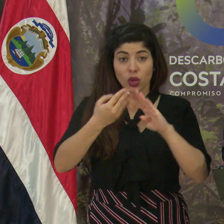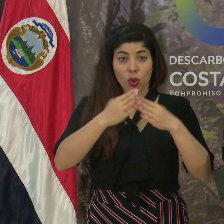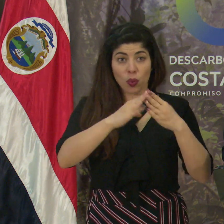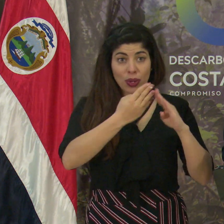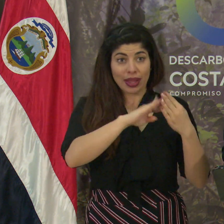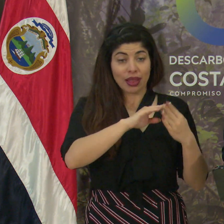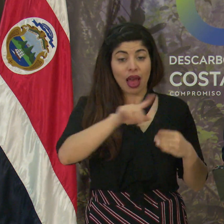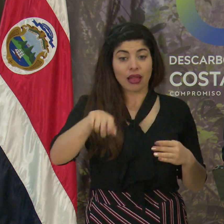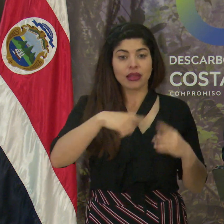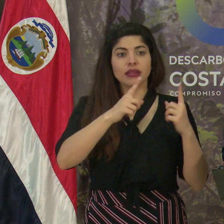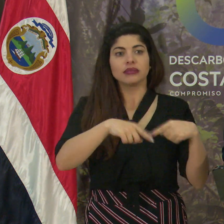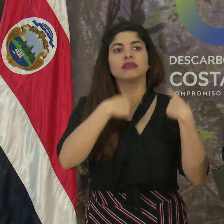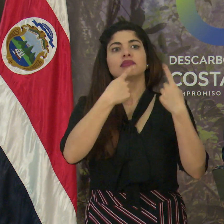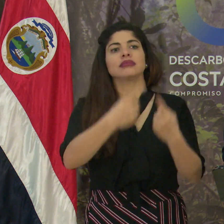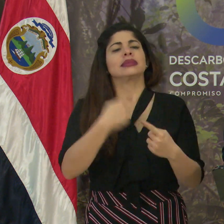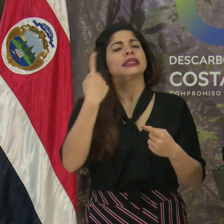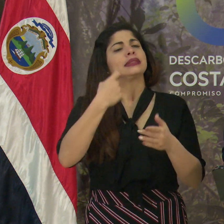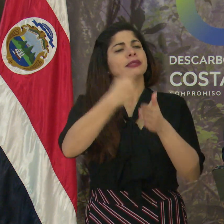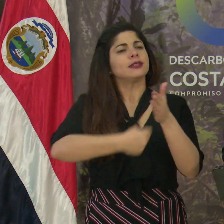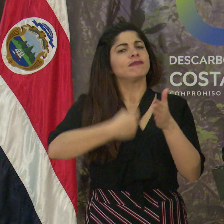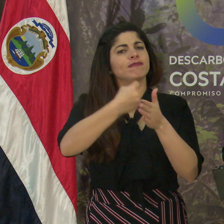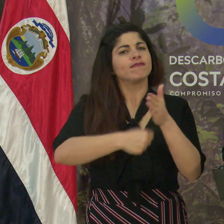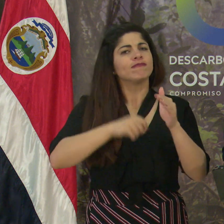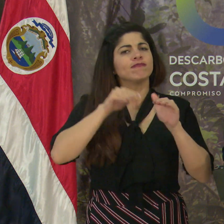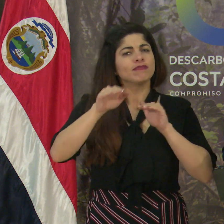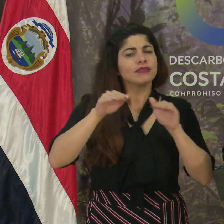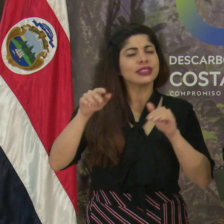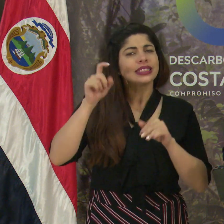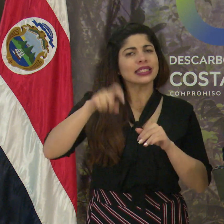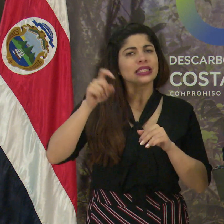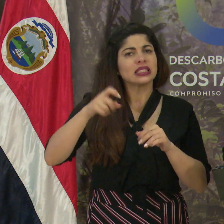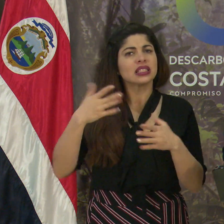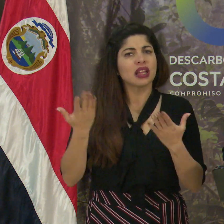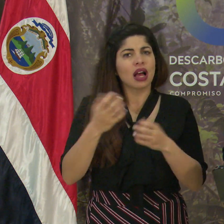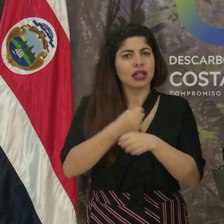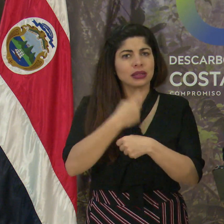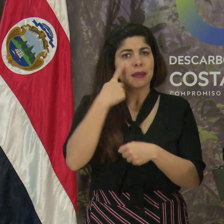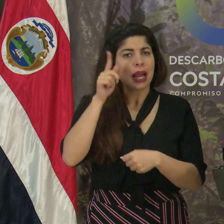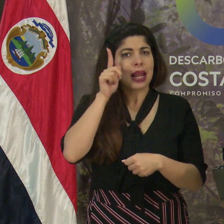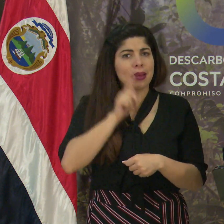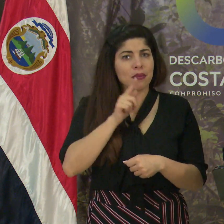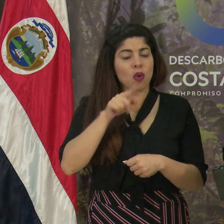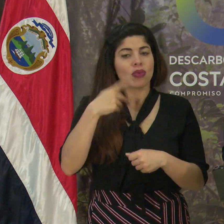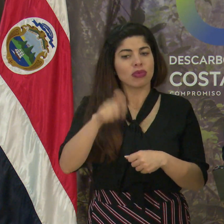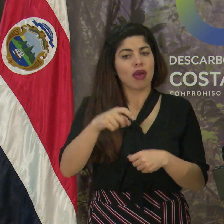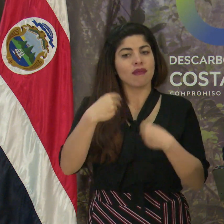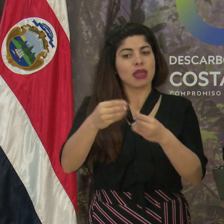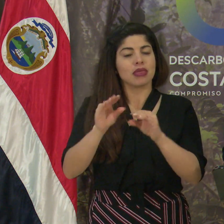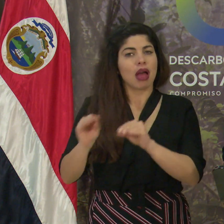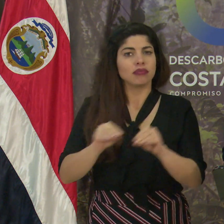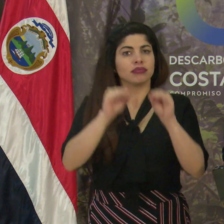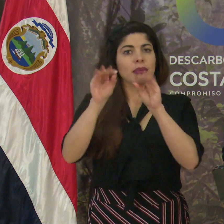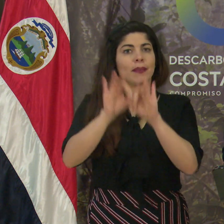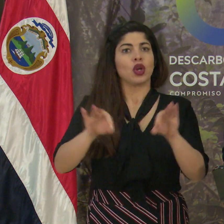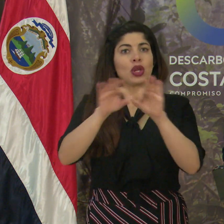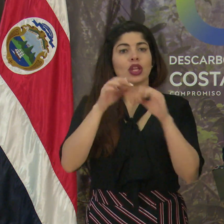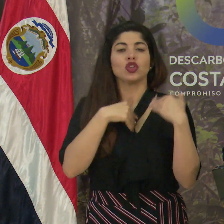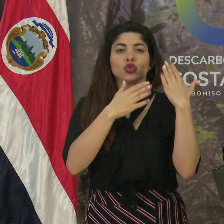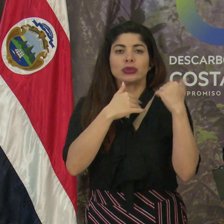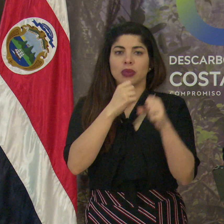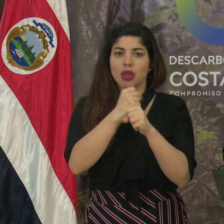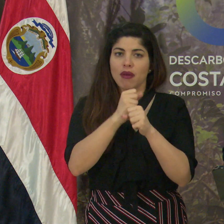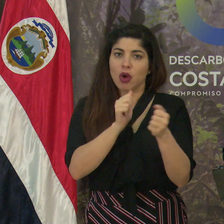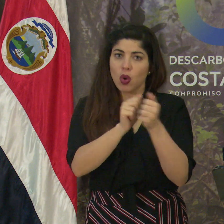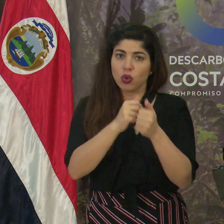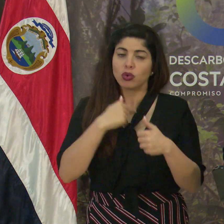que han sido vehementes en el llamado que hay que hacer a Limón una prioridad. Espero trabajar junto a ustedes.